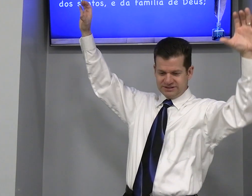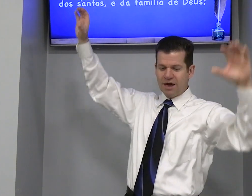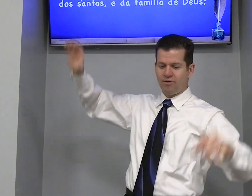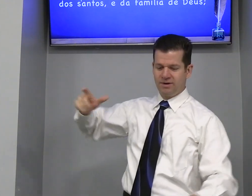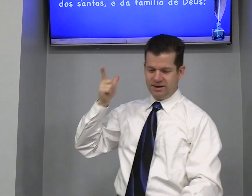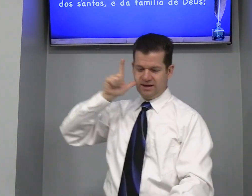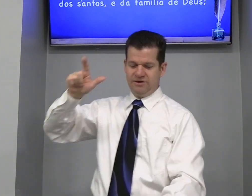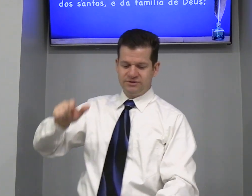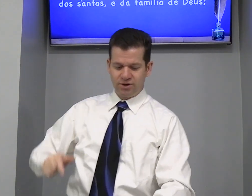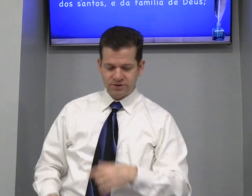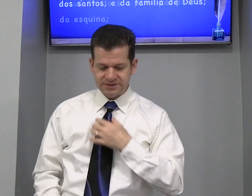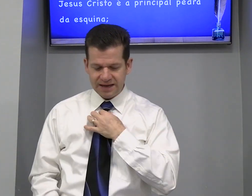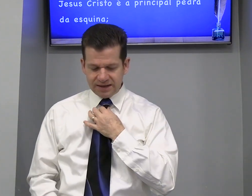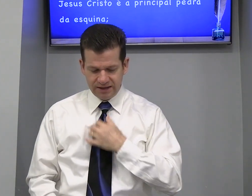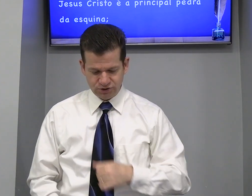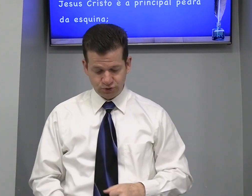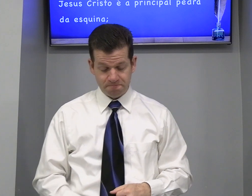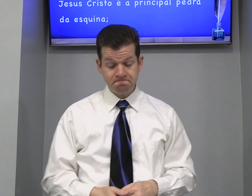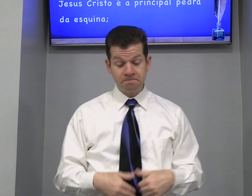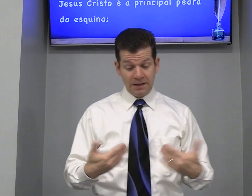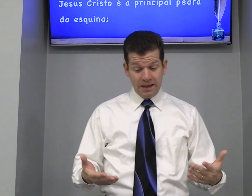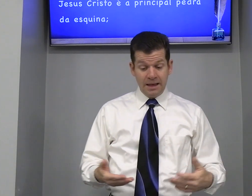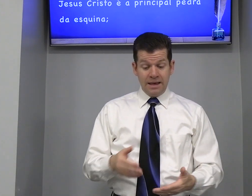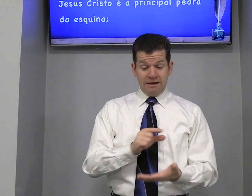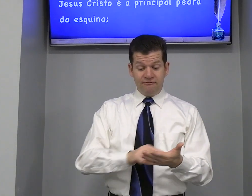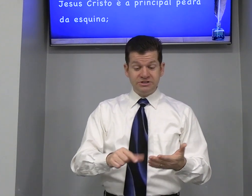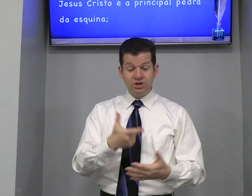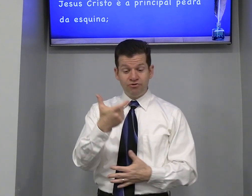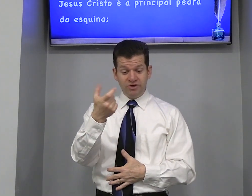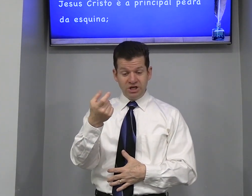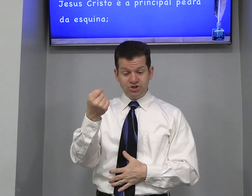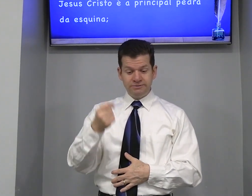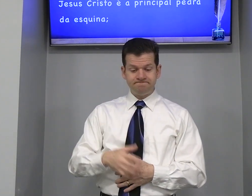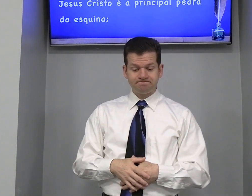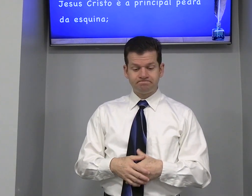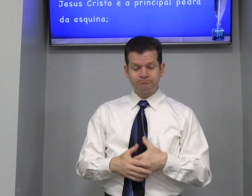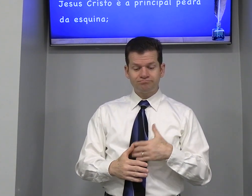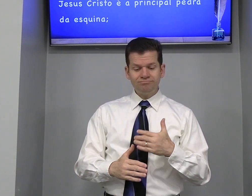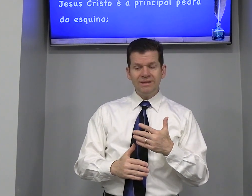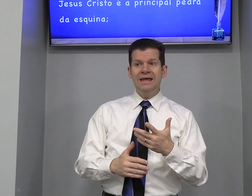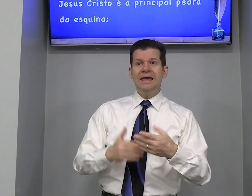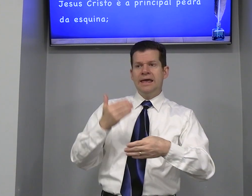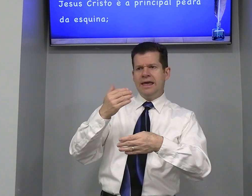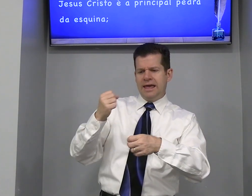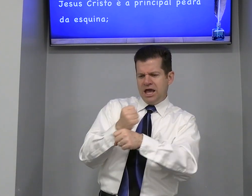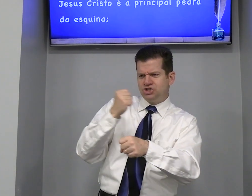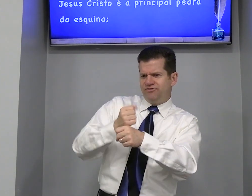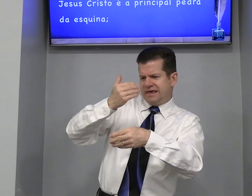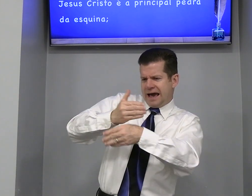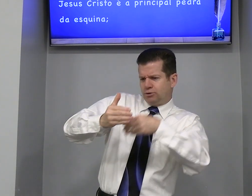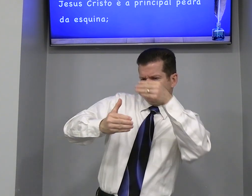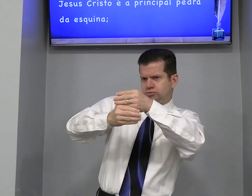céu E você consegue isso Versículo 20 Edificados